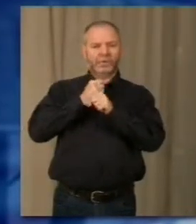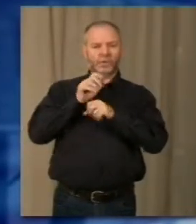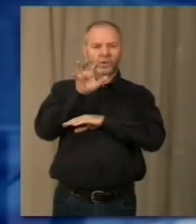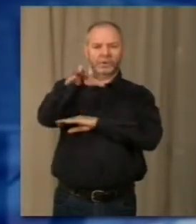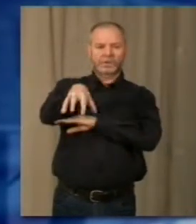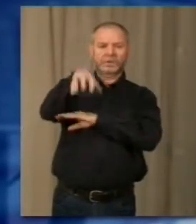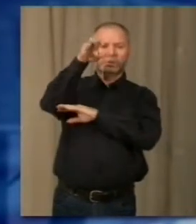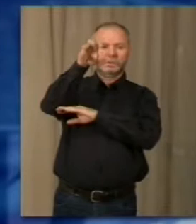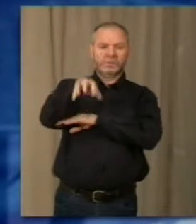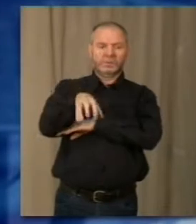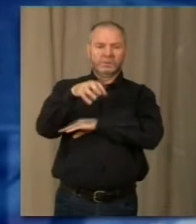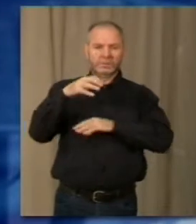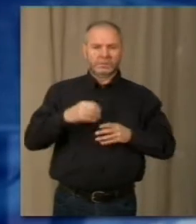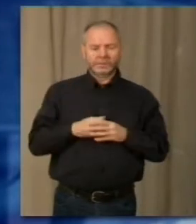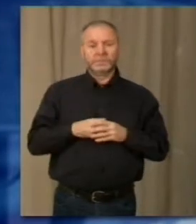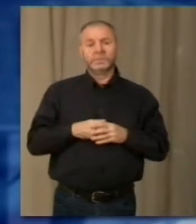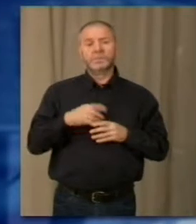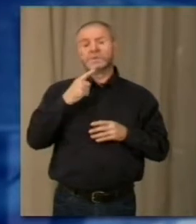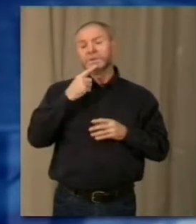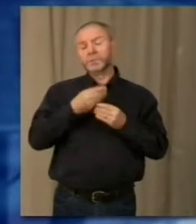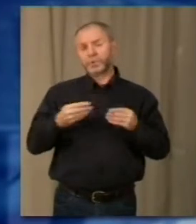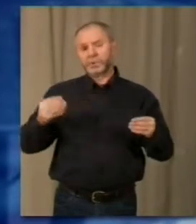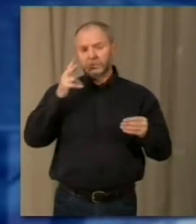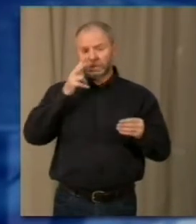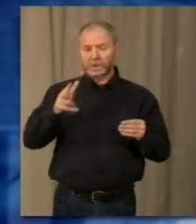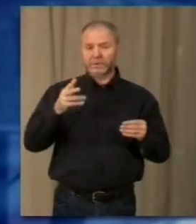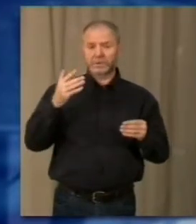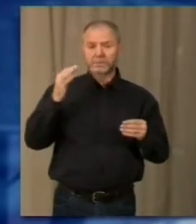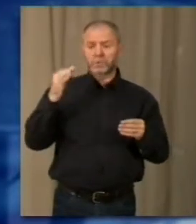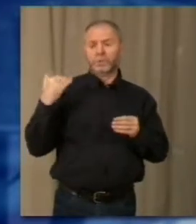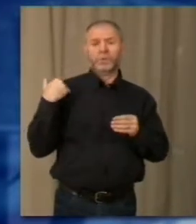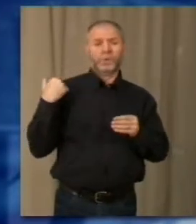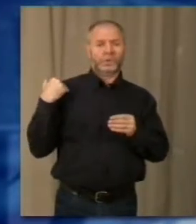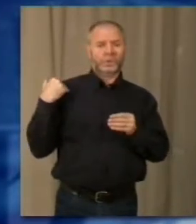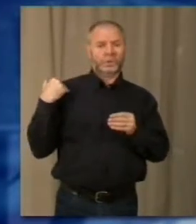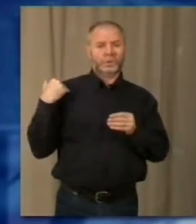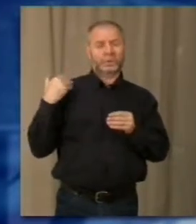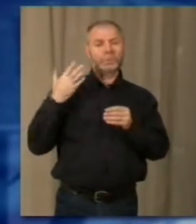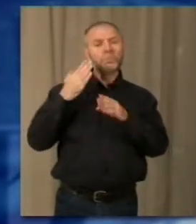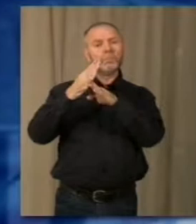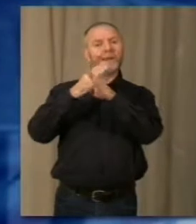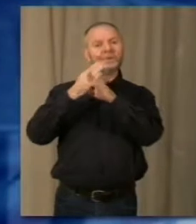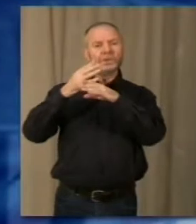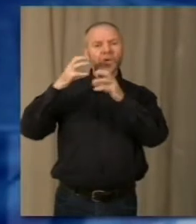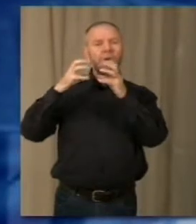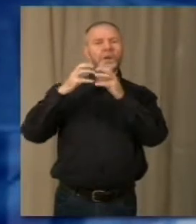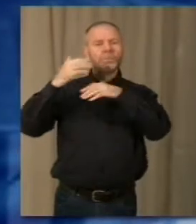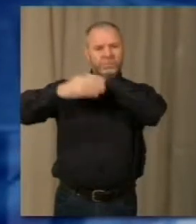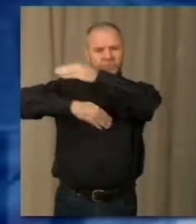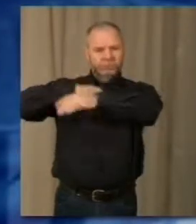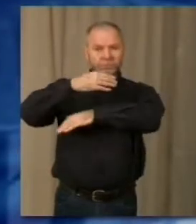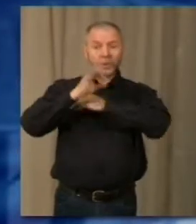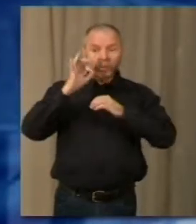Solo grazie alla professionalità di chi sta operando sul posto si è evitato il peggio quando nei giorni scorsi si sono staccati dei massi improvvisamente